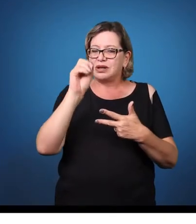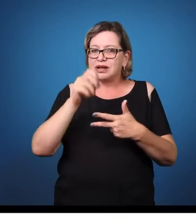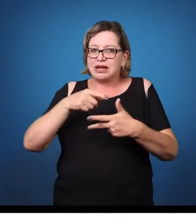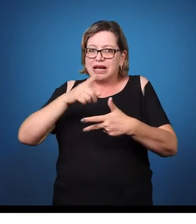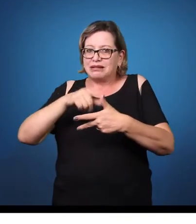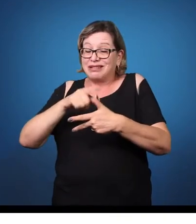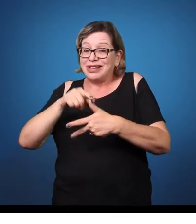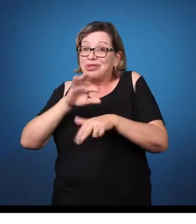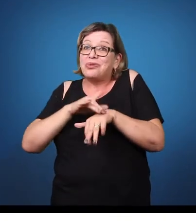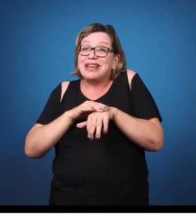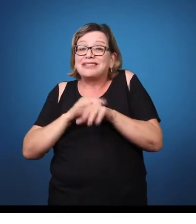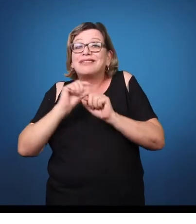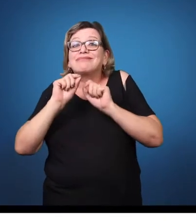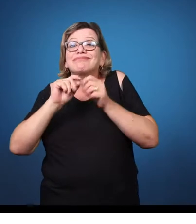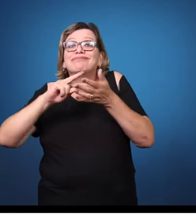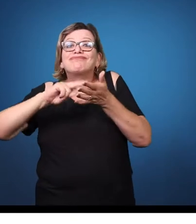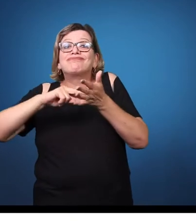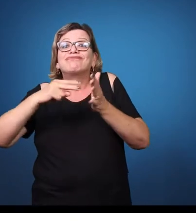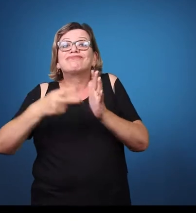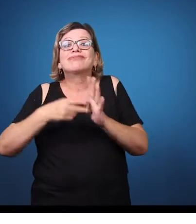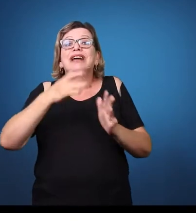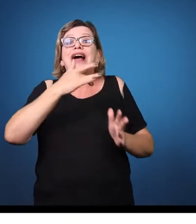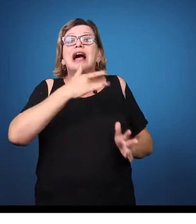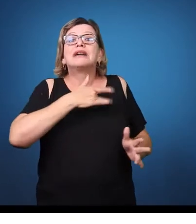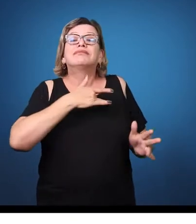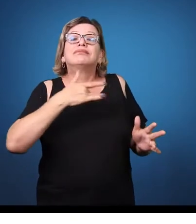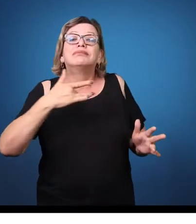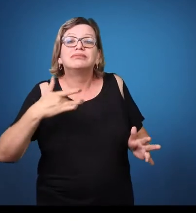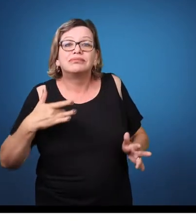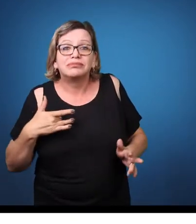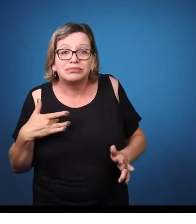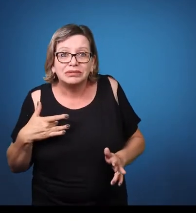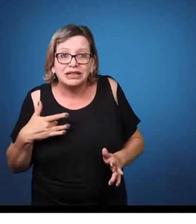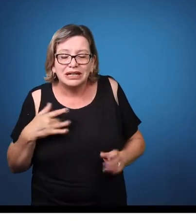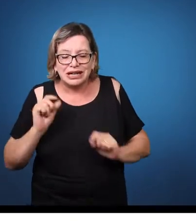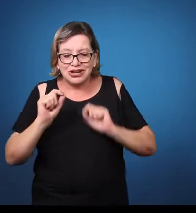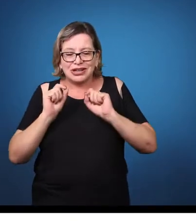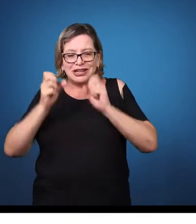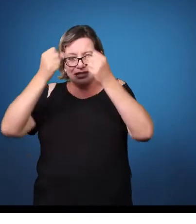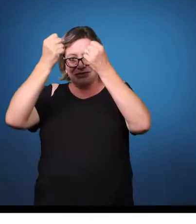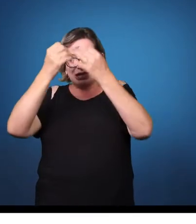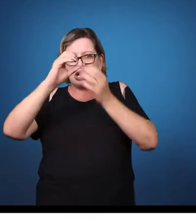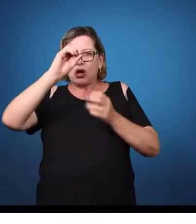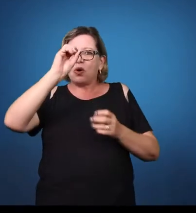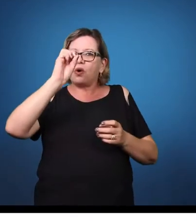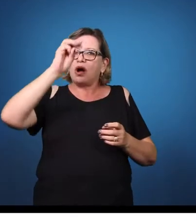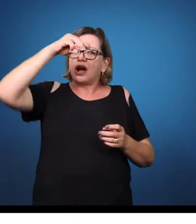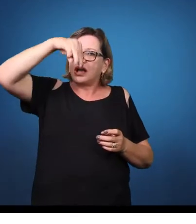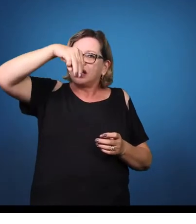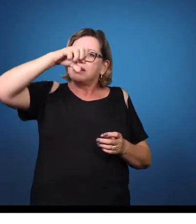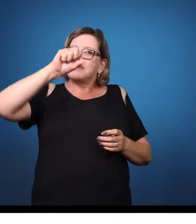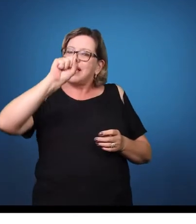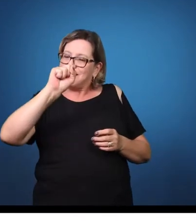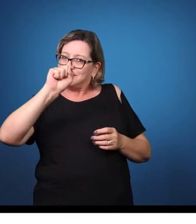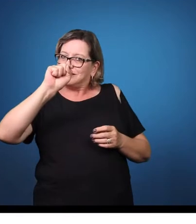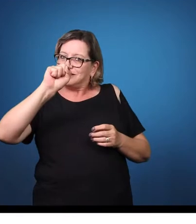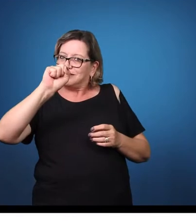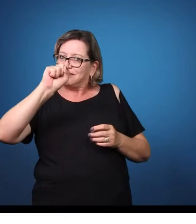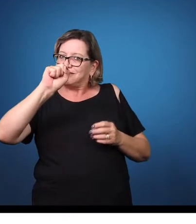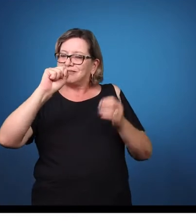Segundo o Ministério, segundo a Organização da Saúde Mundial, o que é saúde? É um completo bem